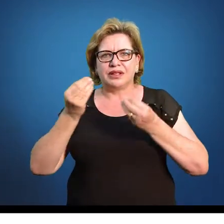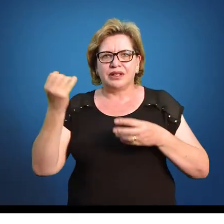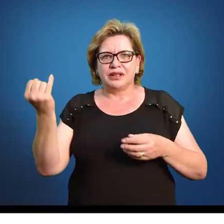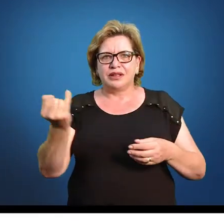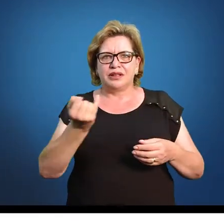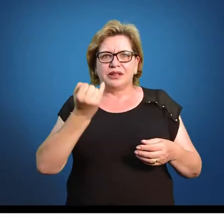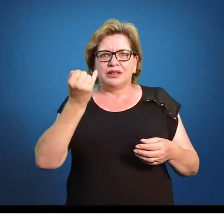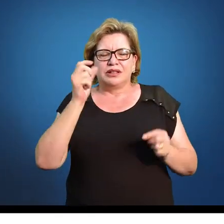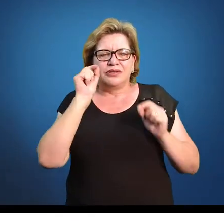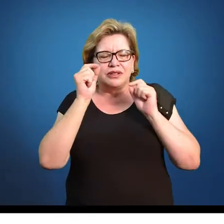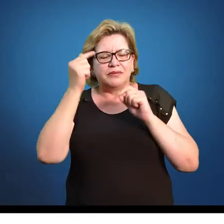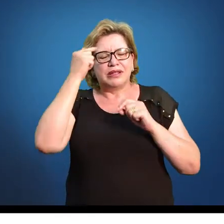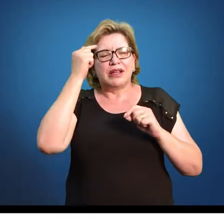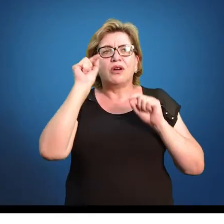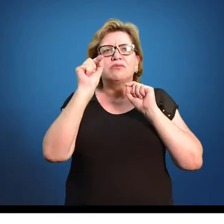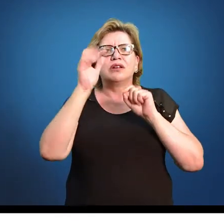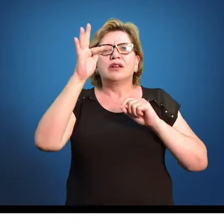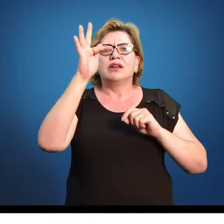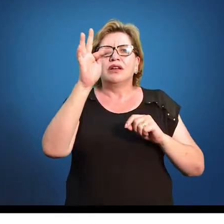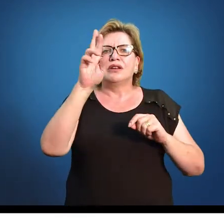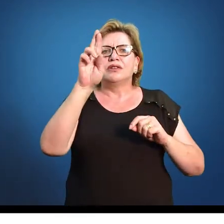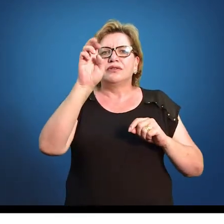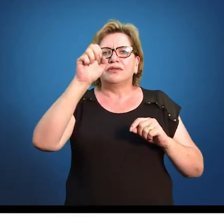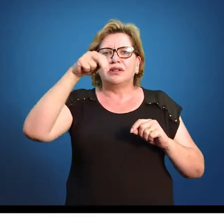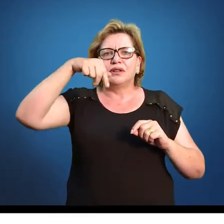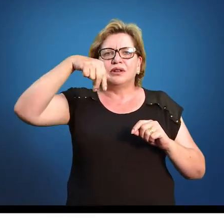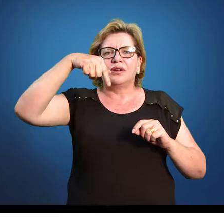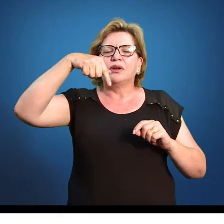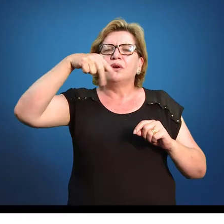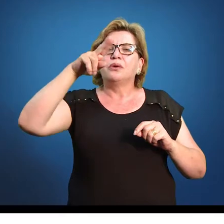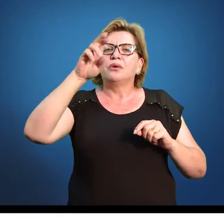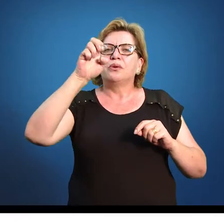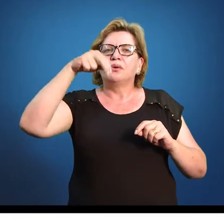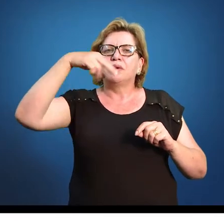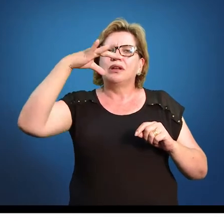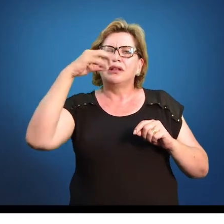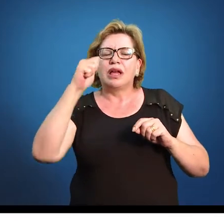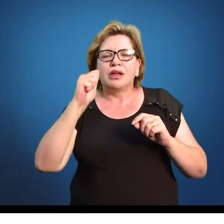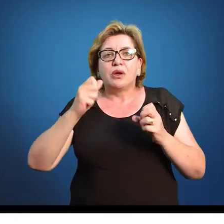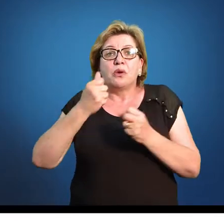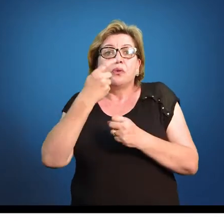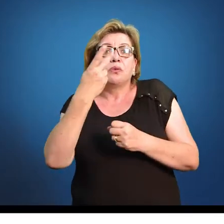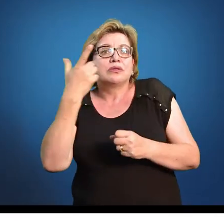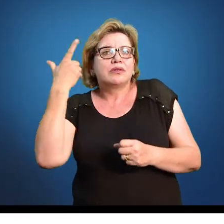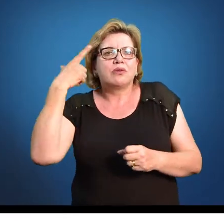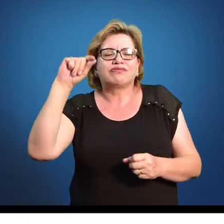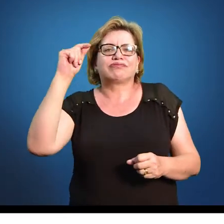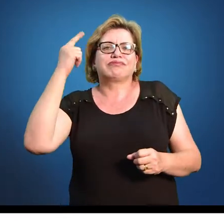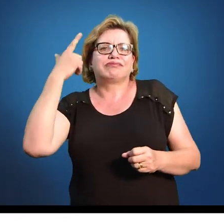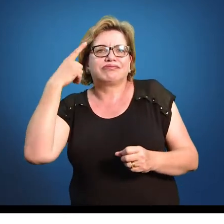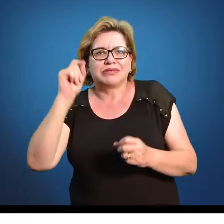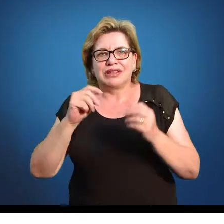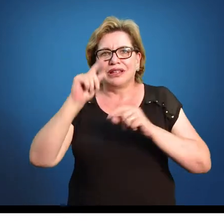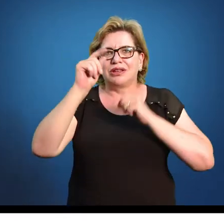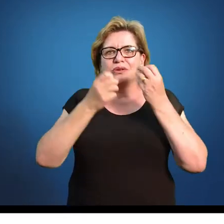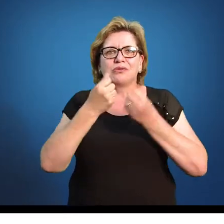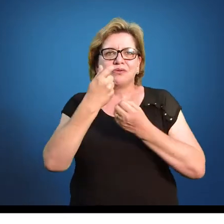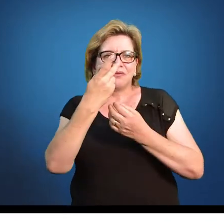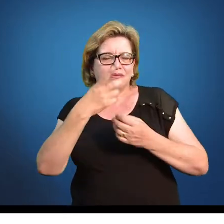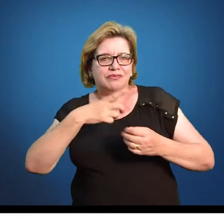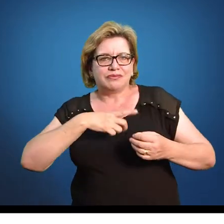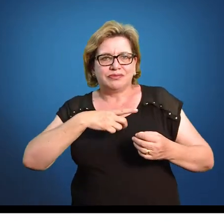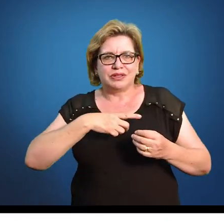é você analisar o que é a frequência. Dentro da estatística, a frequência é quantas vezes um fenômeno se repete, quantas vezes a variável aparece.